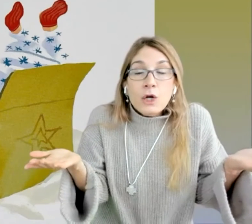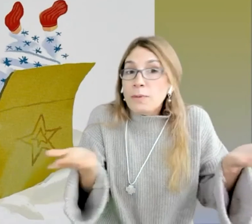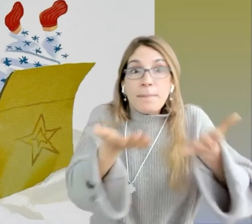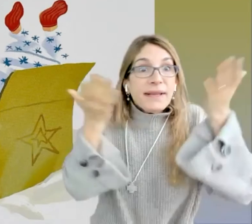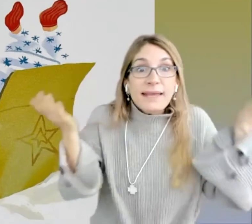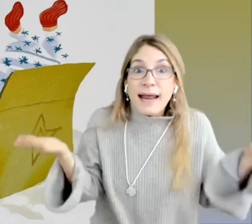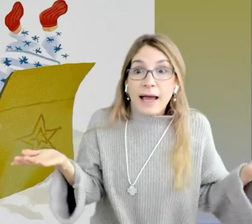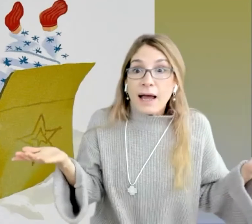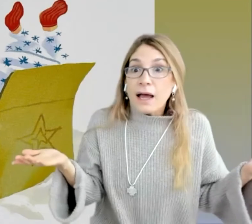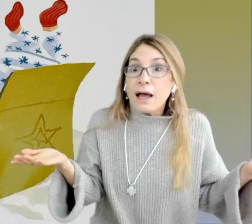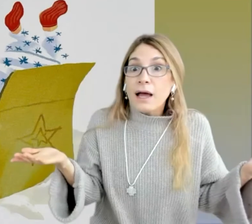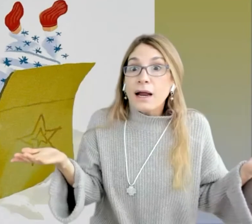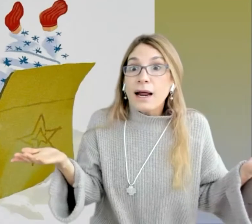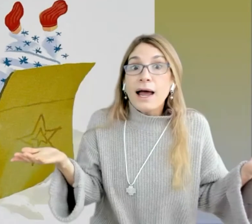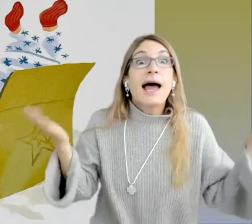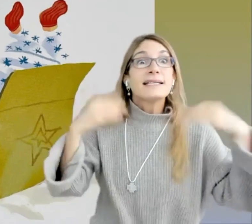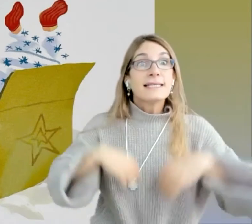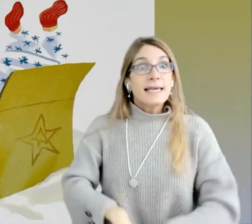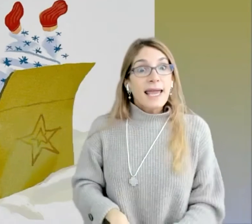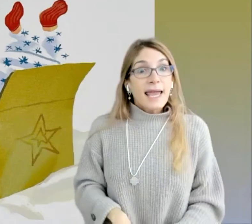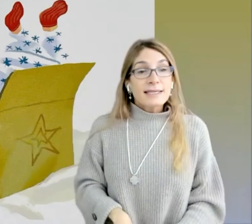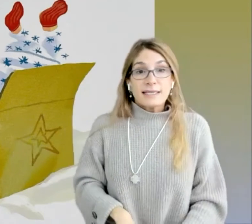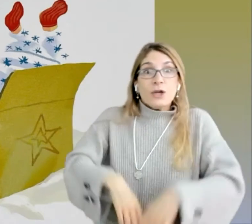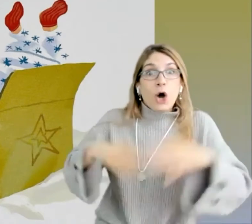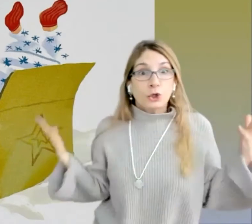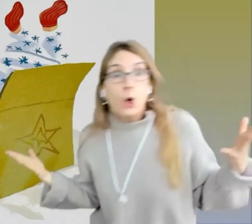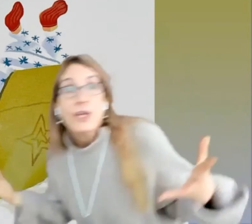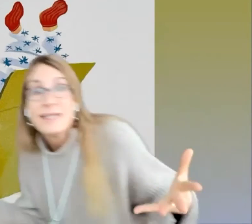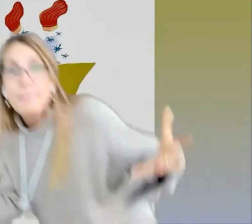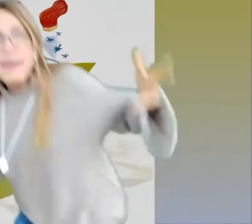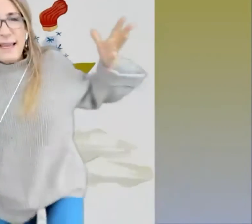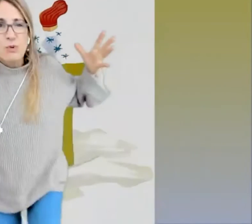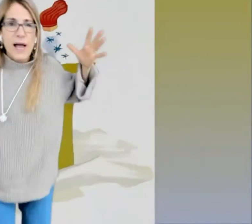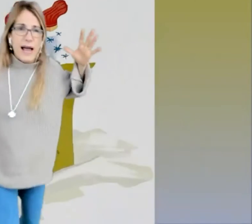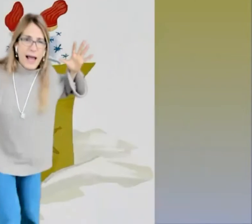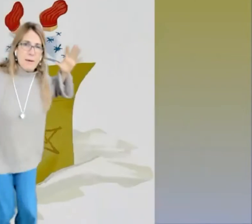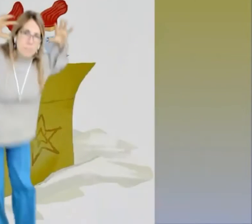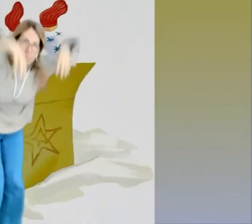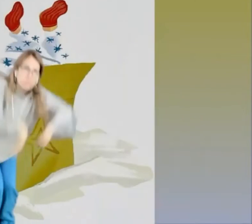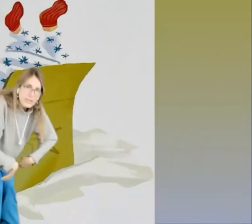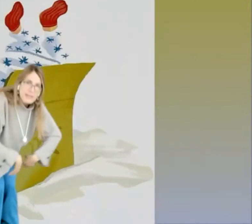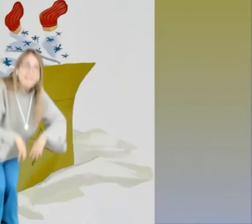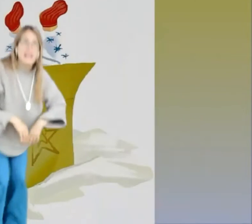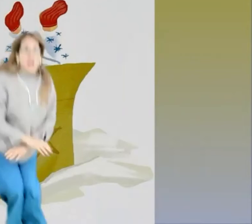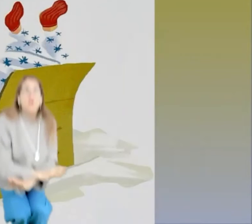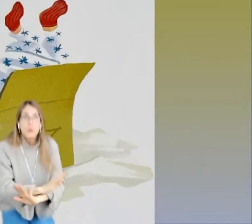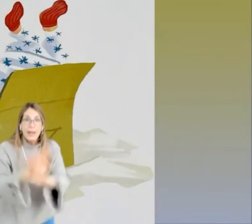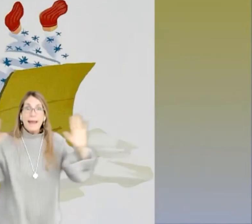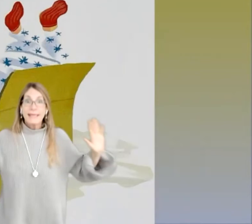¡No va a aprender! Así es, si Otto se mete a su caja y dice, nunca más